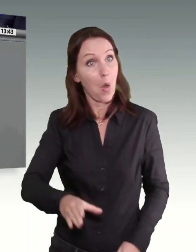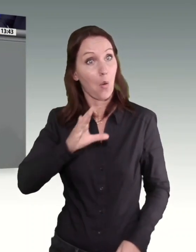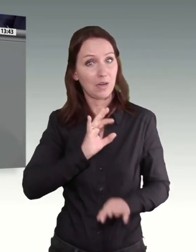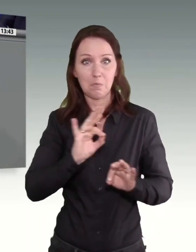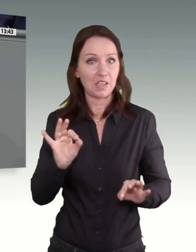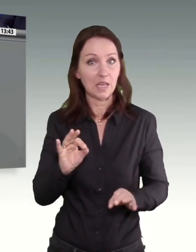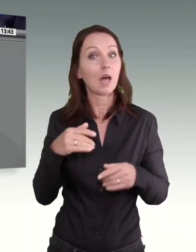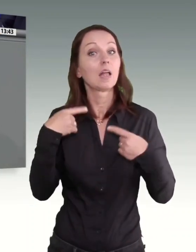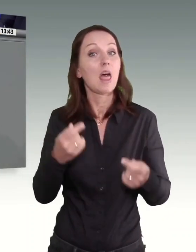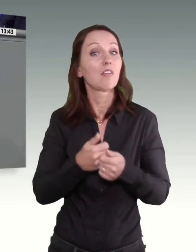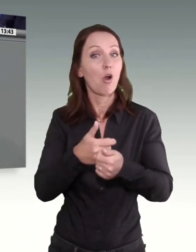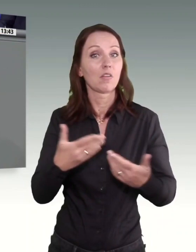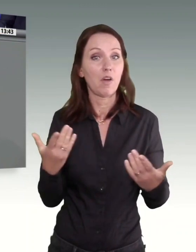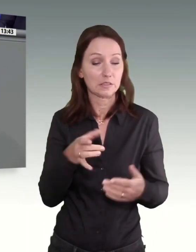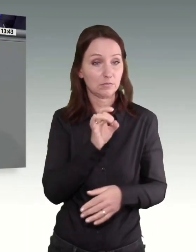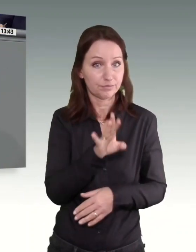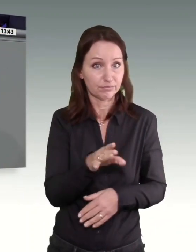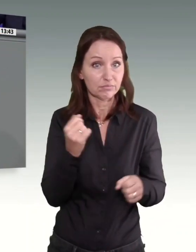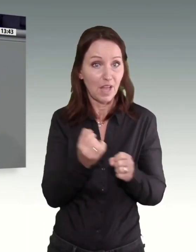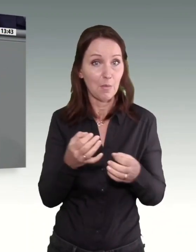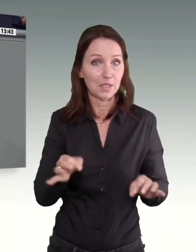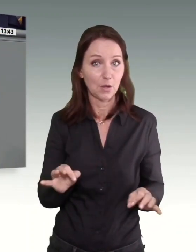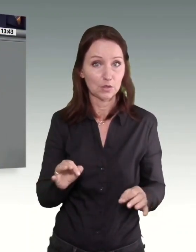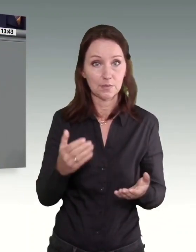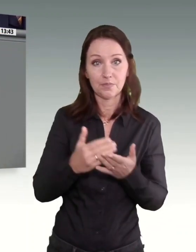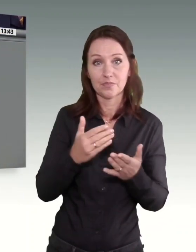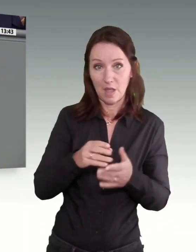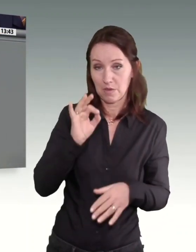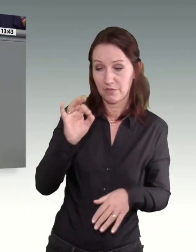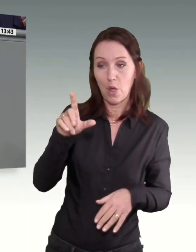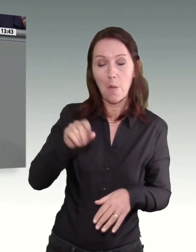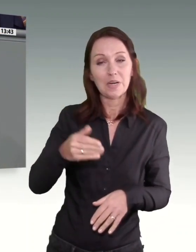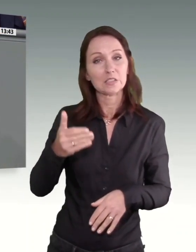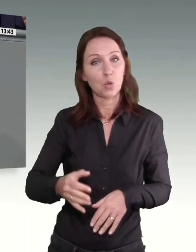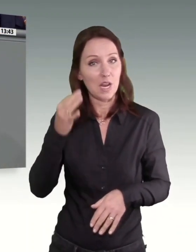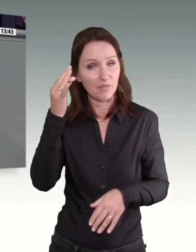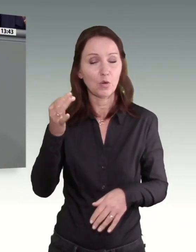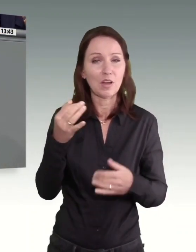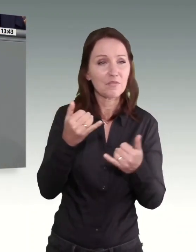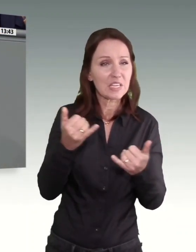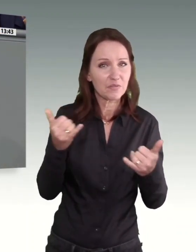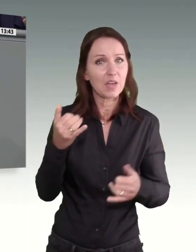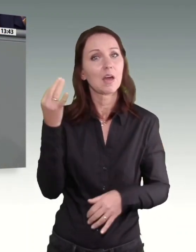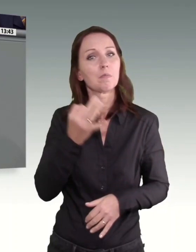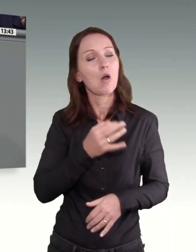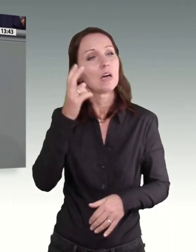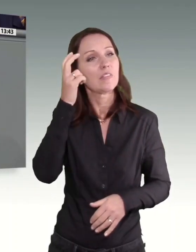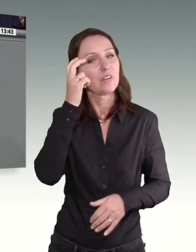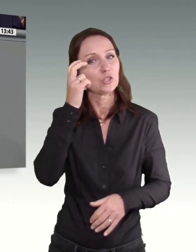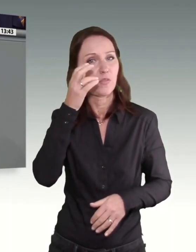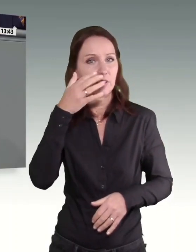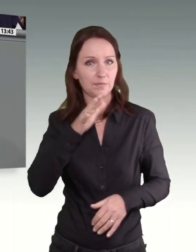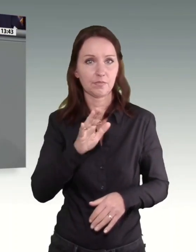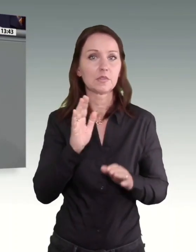Mindestlohn-Erfindung ist deshalb wirtschaftlicher Sachverstand erforderlich. Sie darf nicht Gegenstand einer